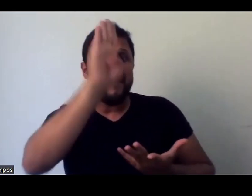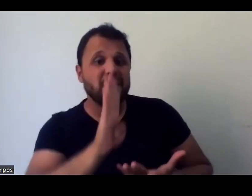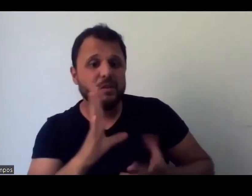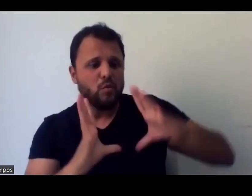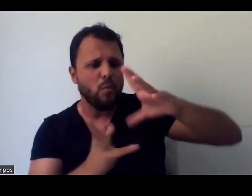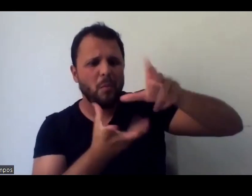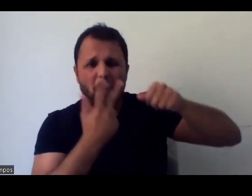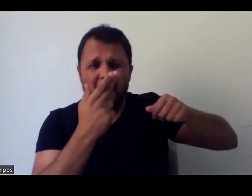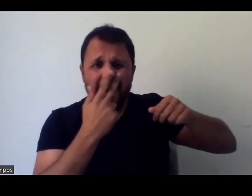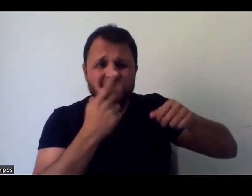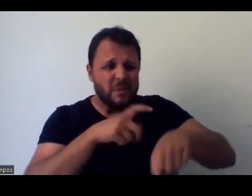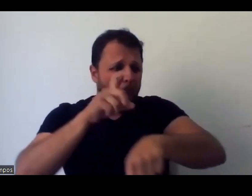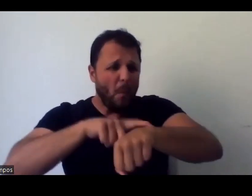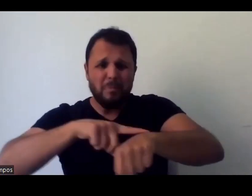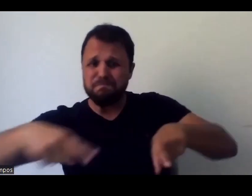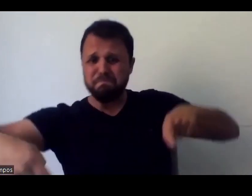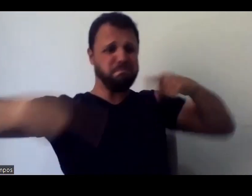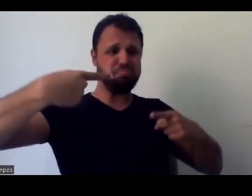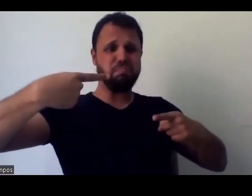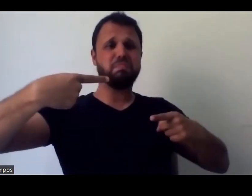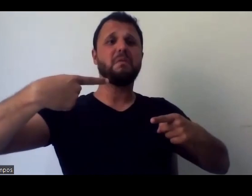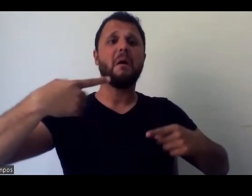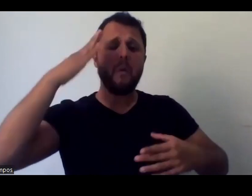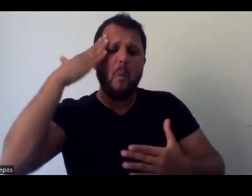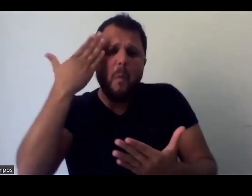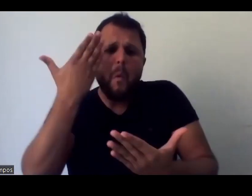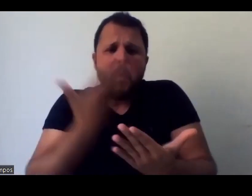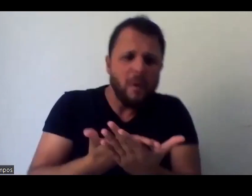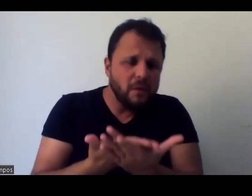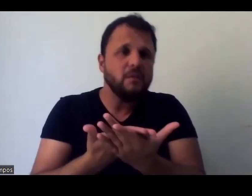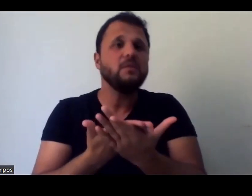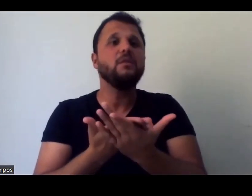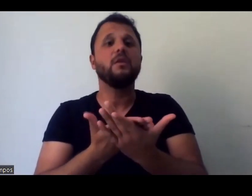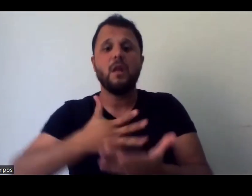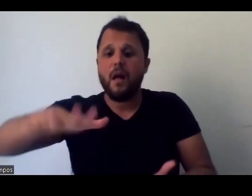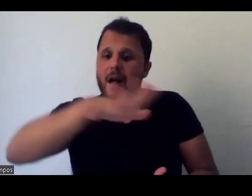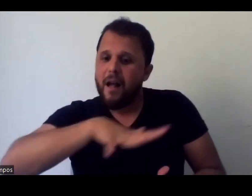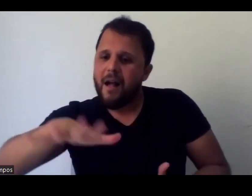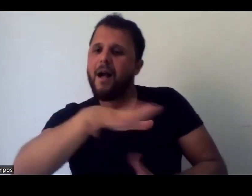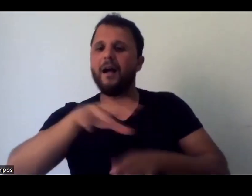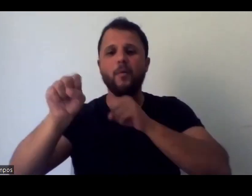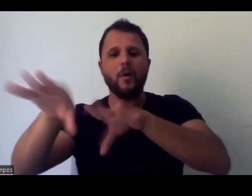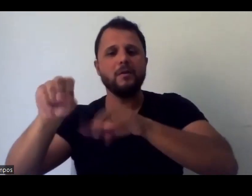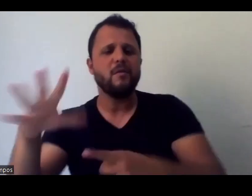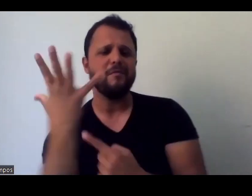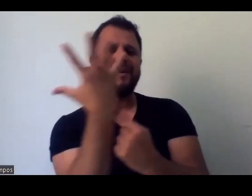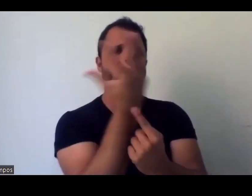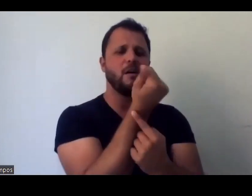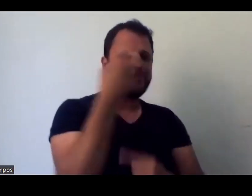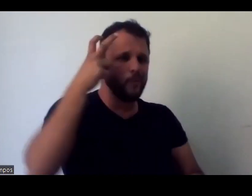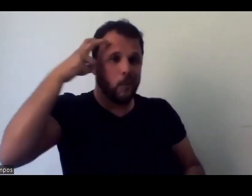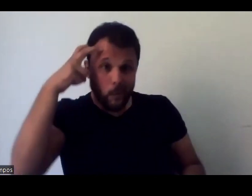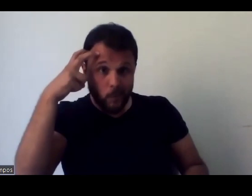desafiadores, né, e acredito eu, por isso que eu estou nessa área, que é a educação, a arte, a cultura, são chaves